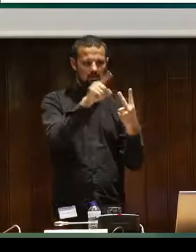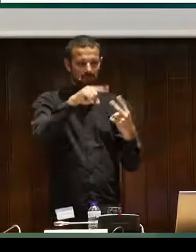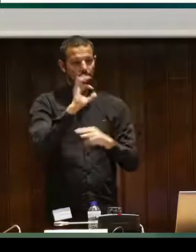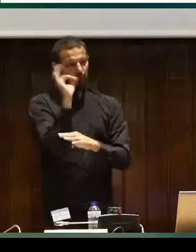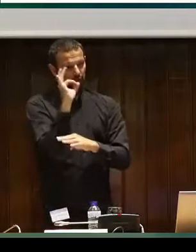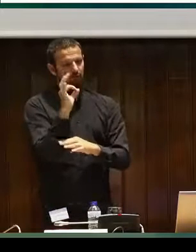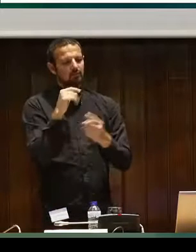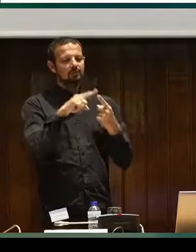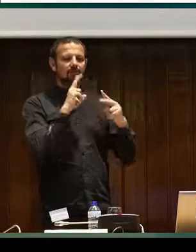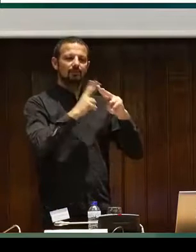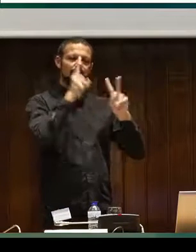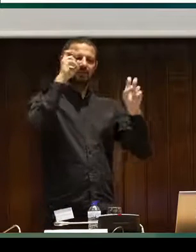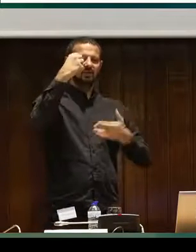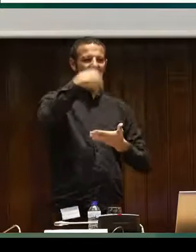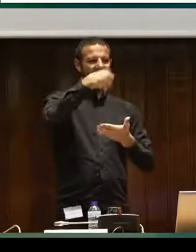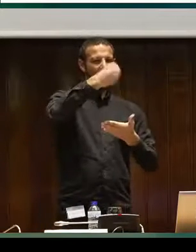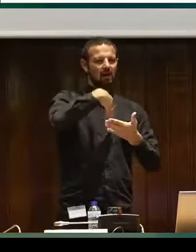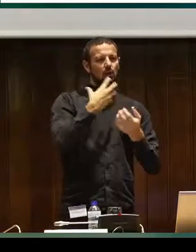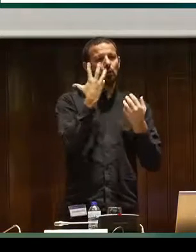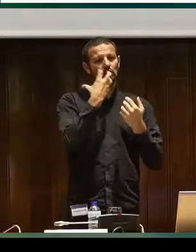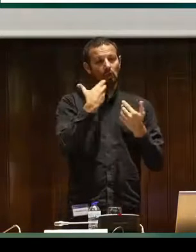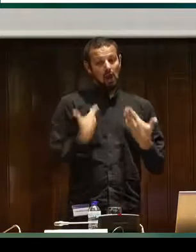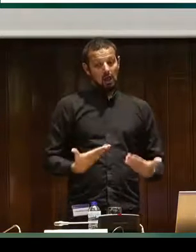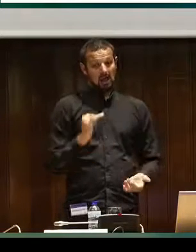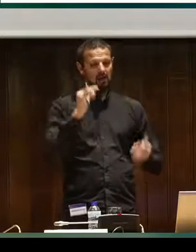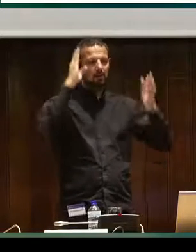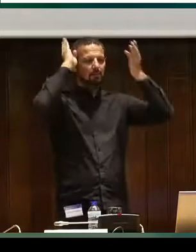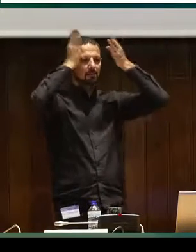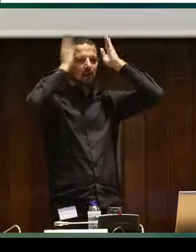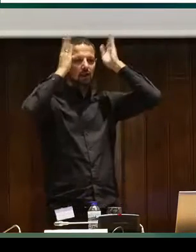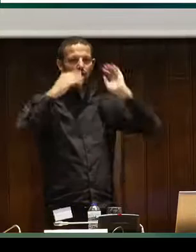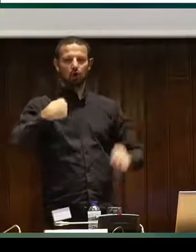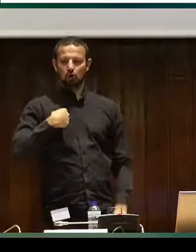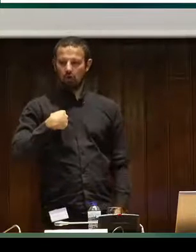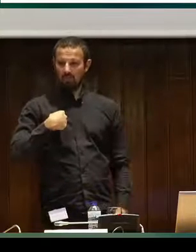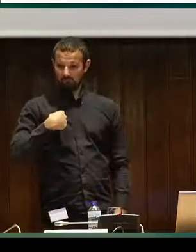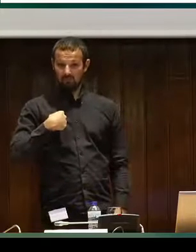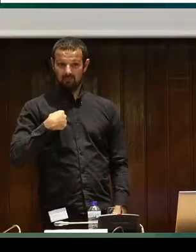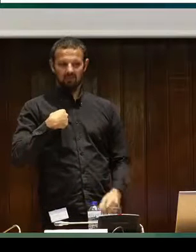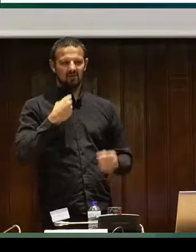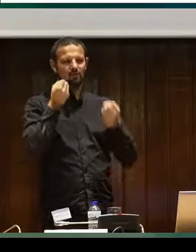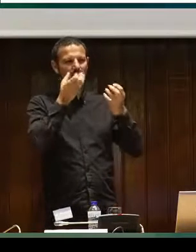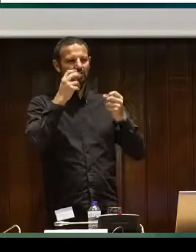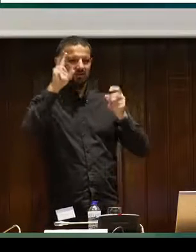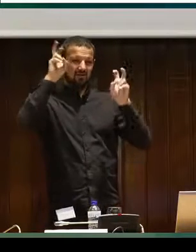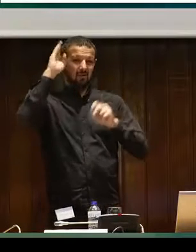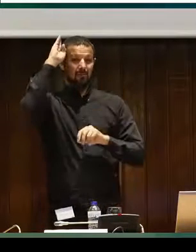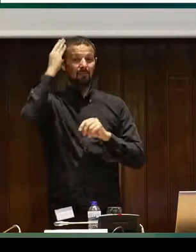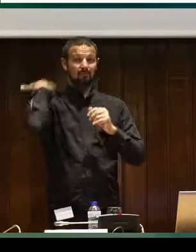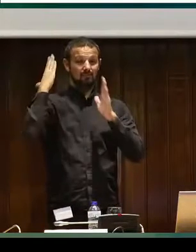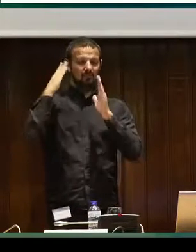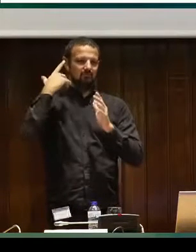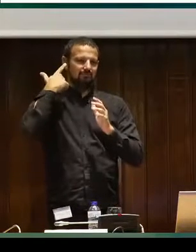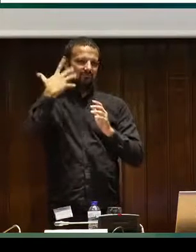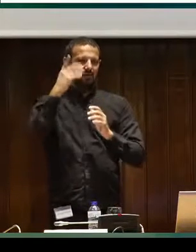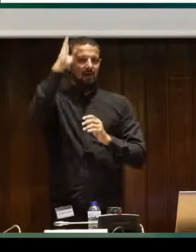almacenar en esa aplicación. Ahora mismo está Platero y yo, como cuento